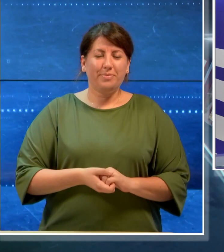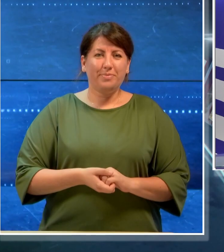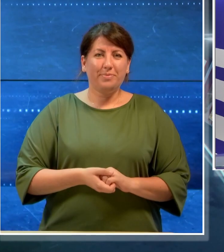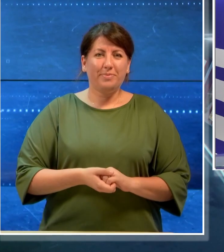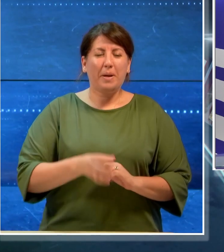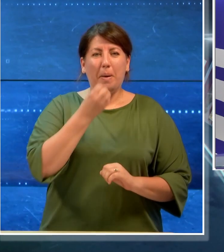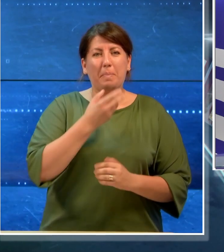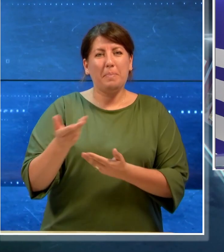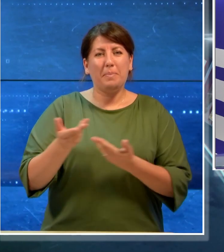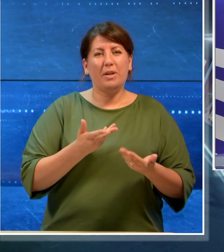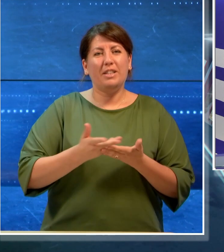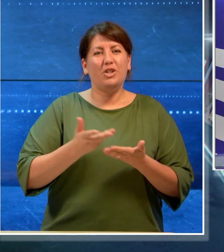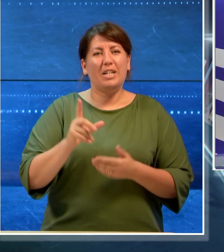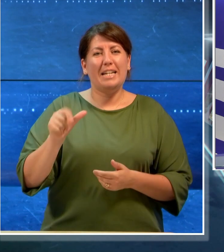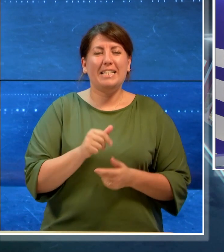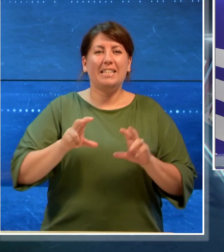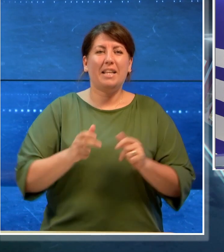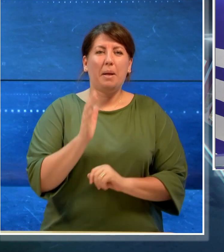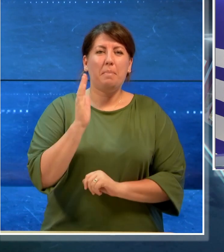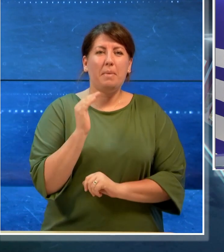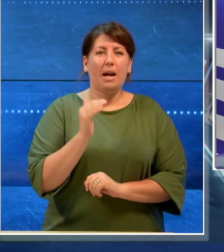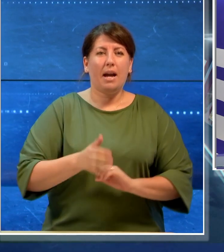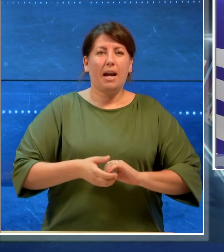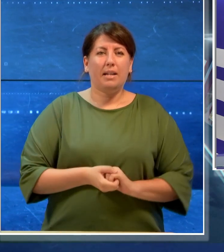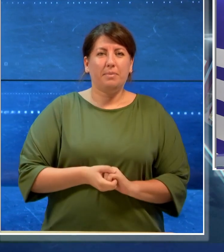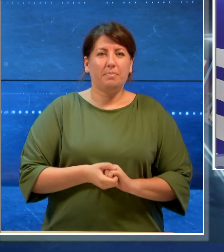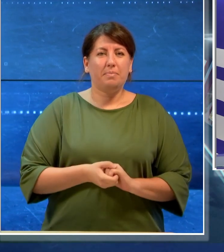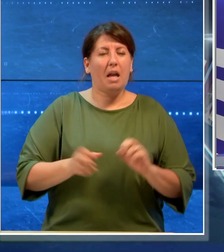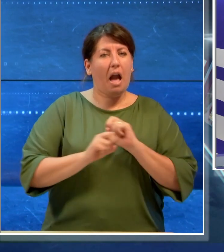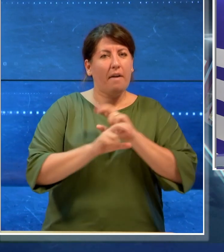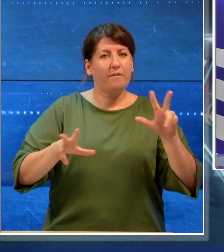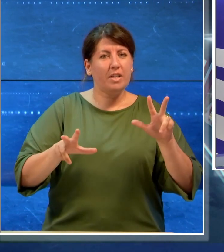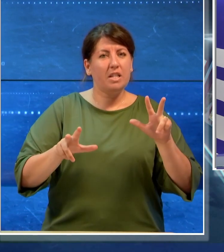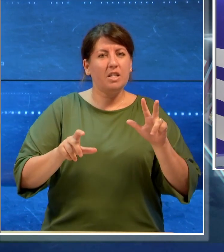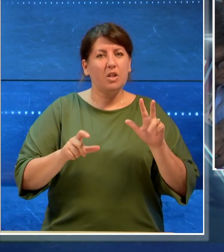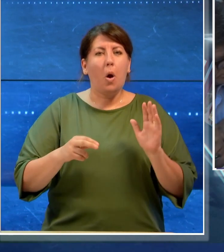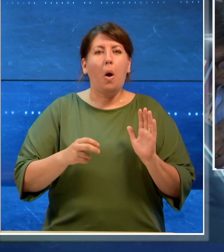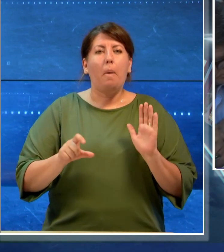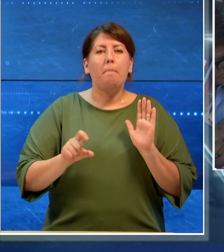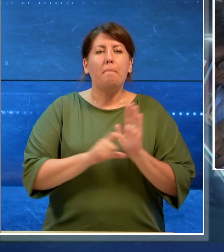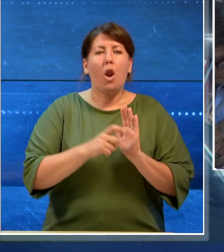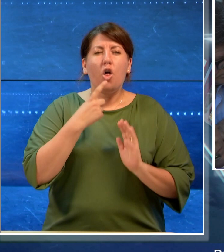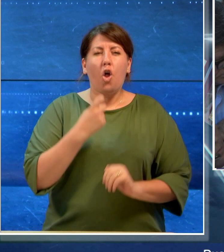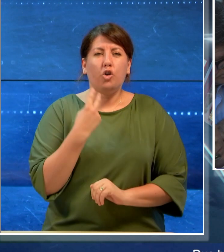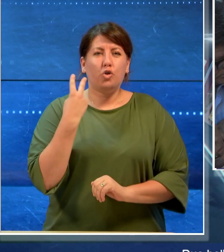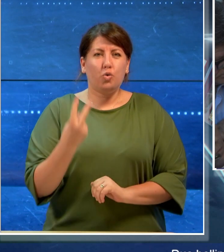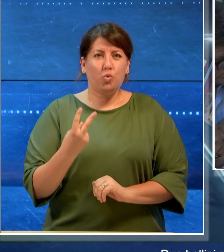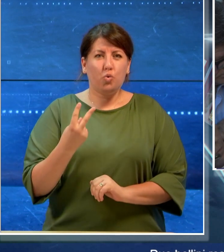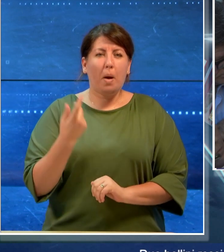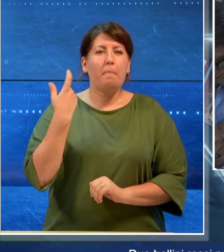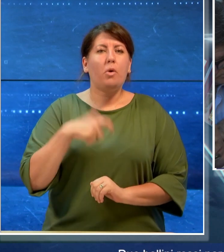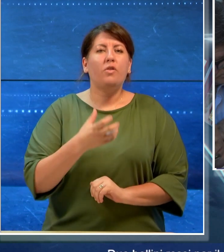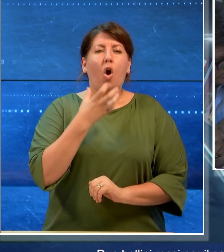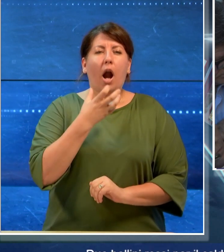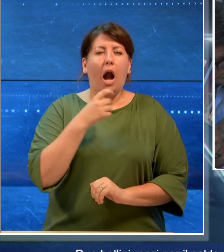Ben trovati con il TG Liss di Telebari. Due bollini rossi per il caldo previsti per oggi 22